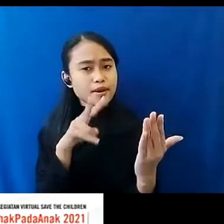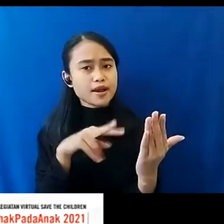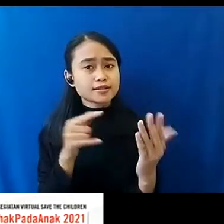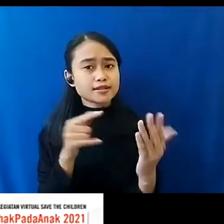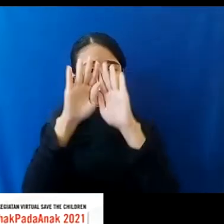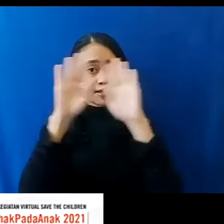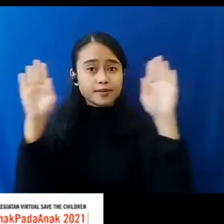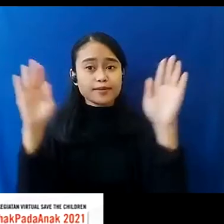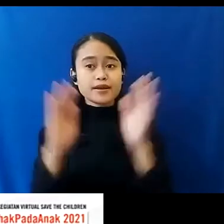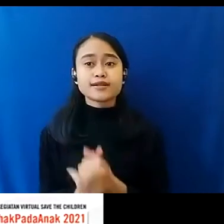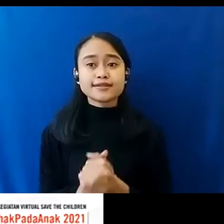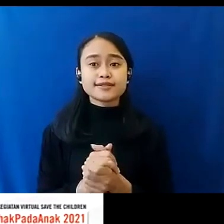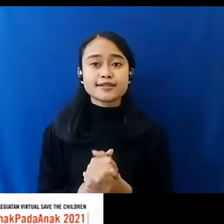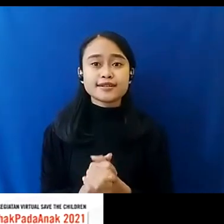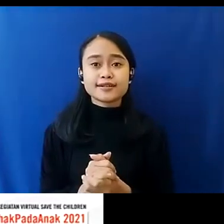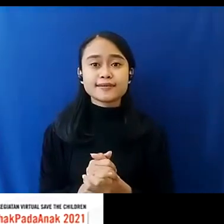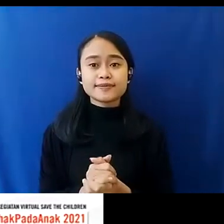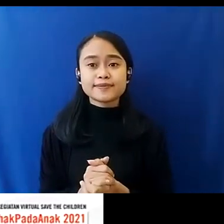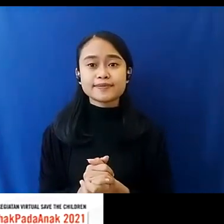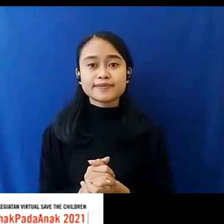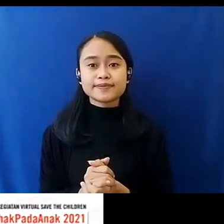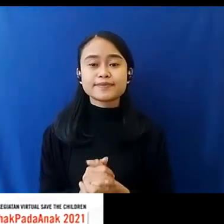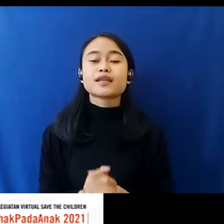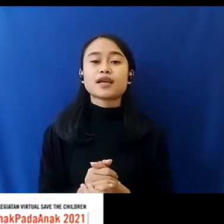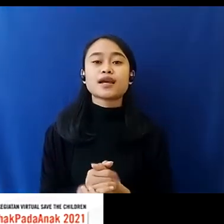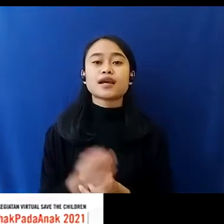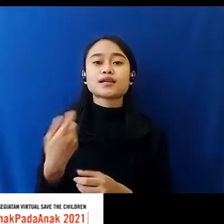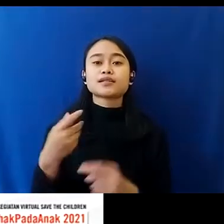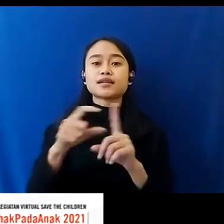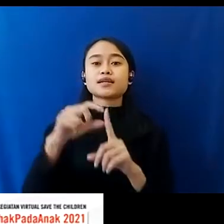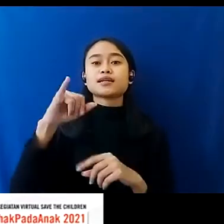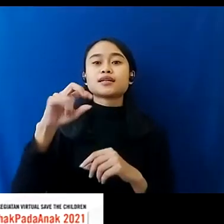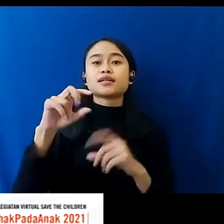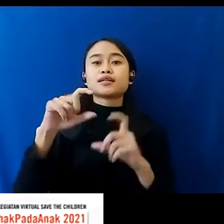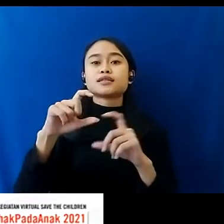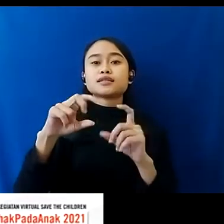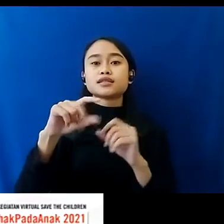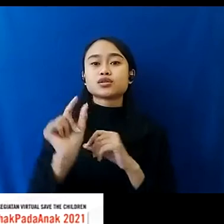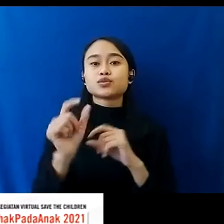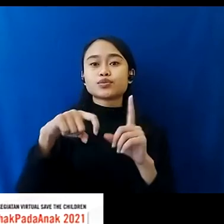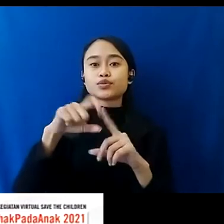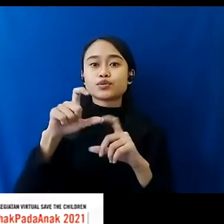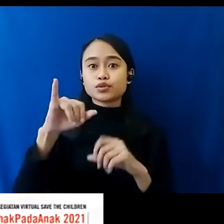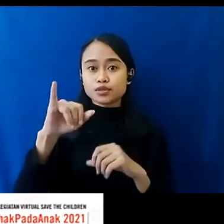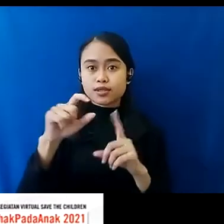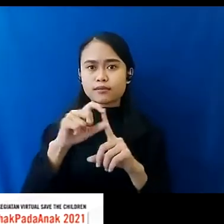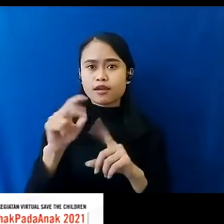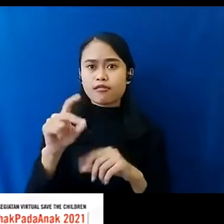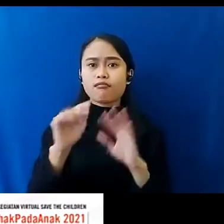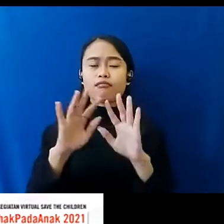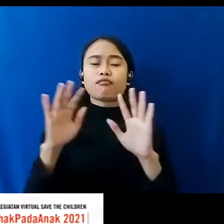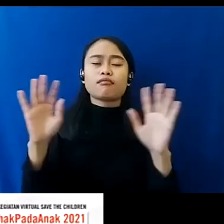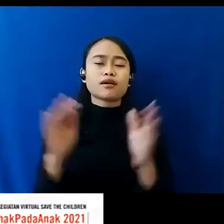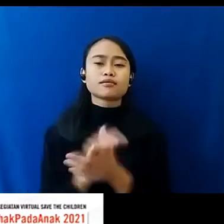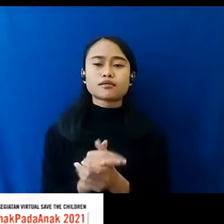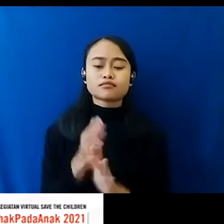Berbagai Media Dengan Ada Disrupsi Tersebut Tentunya PR-nya Menjadi Lebih Banyak Even Sebelum Terjadi